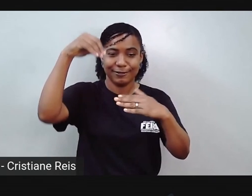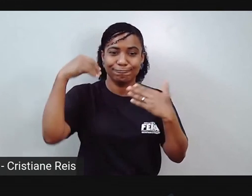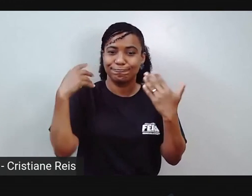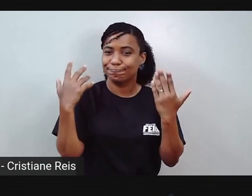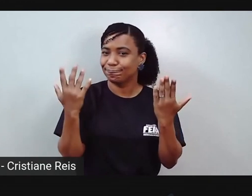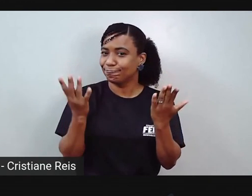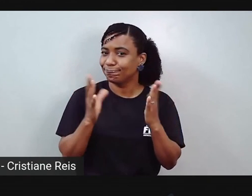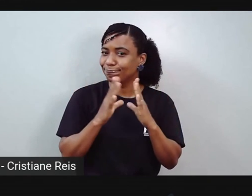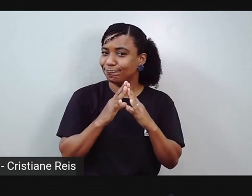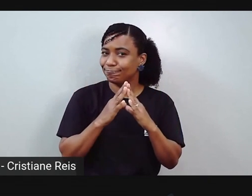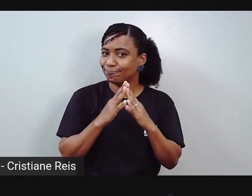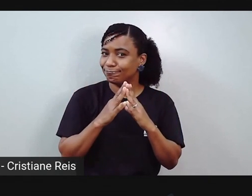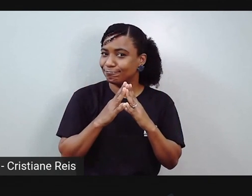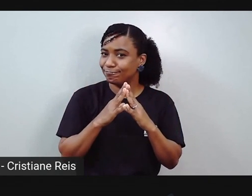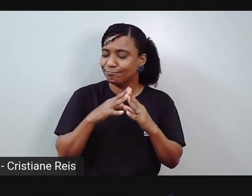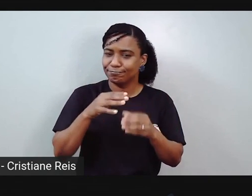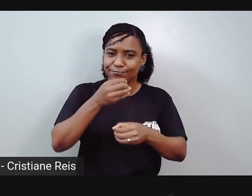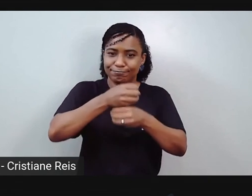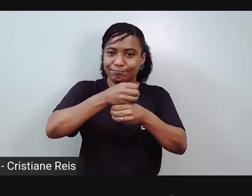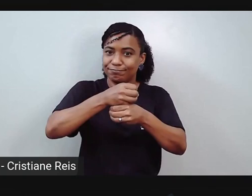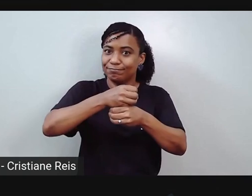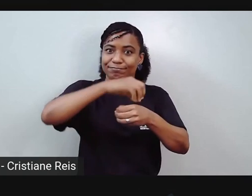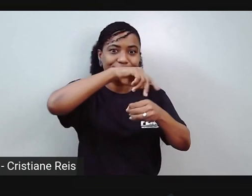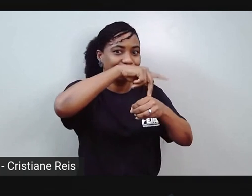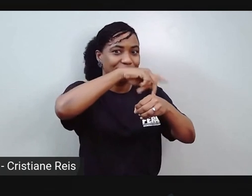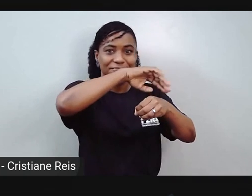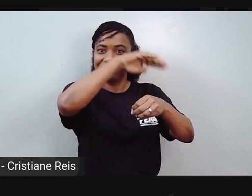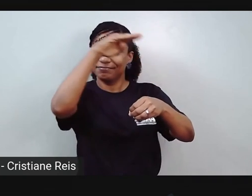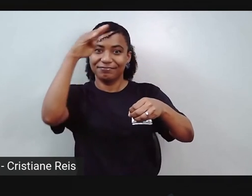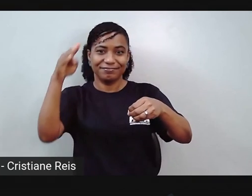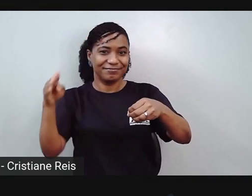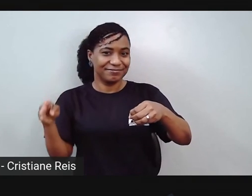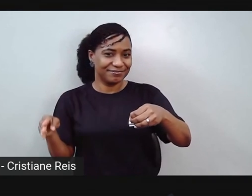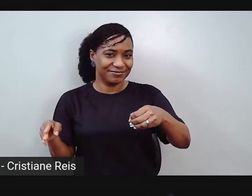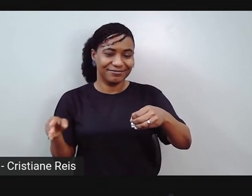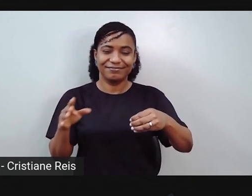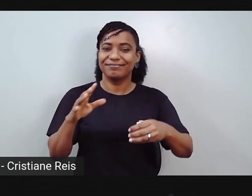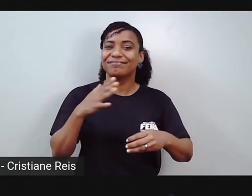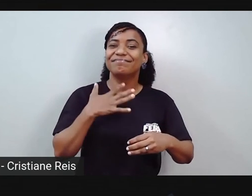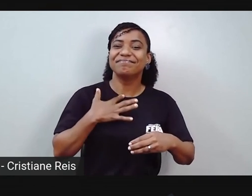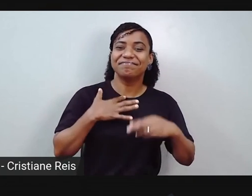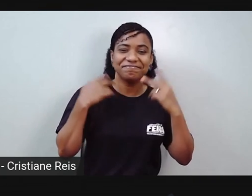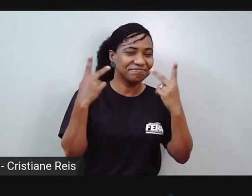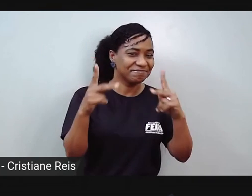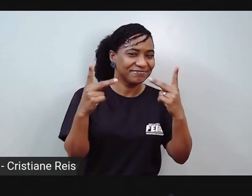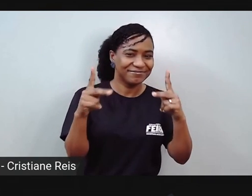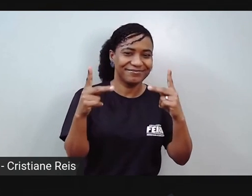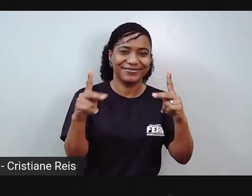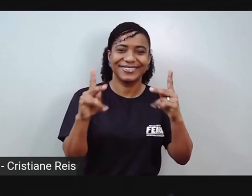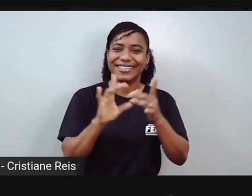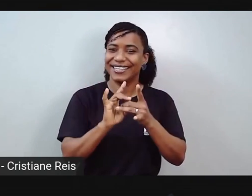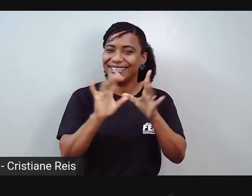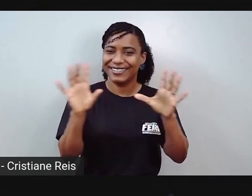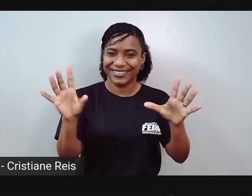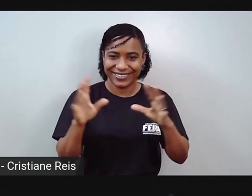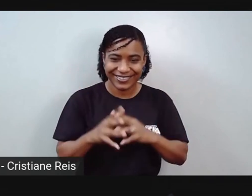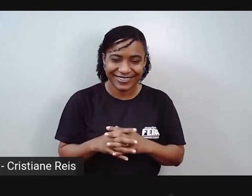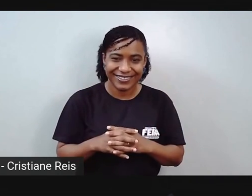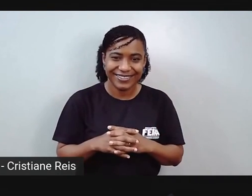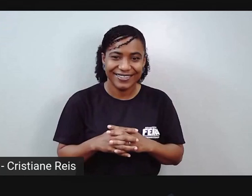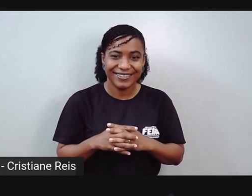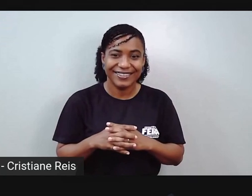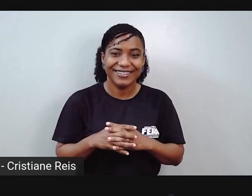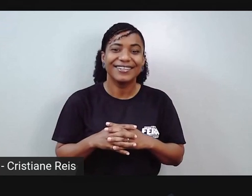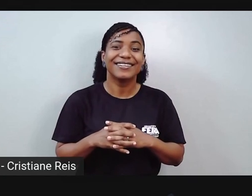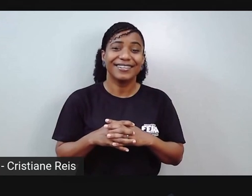o mais? Em uma montanha. No que vocês quiserem. Sabe o que é que vale? Vale